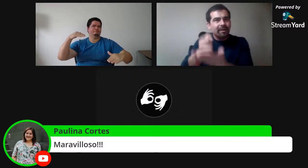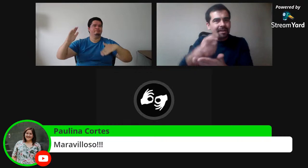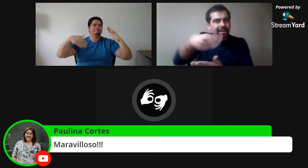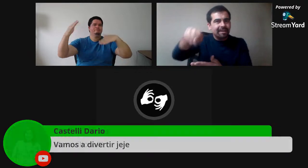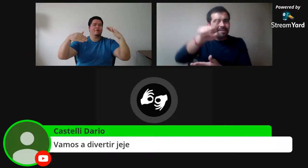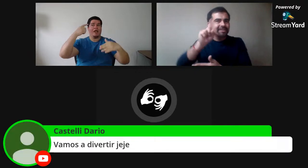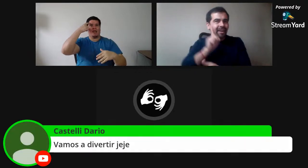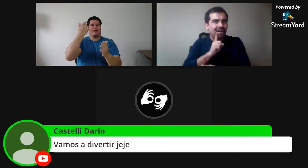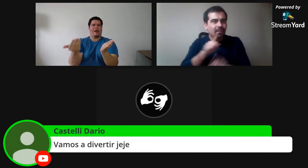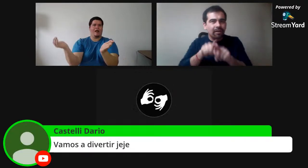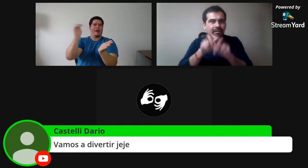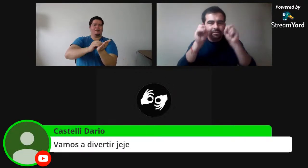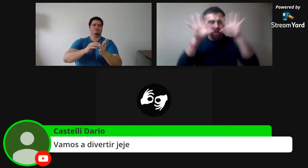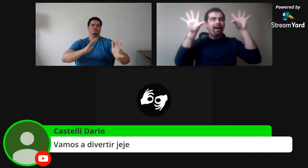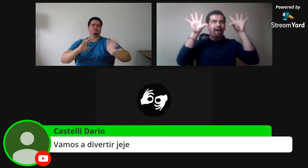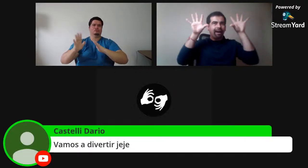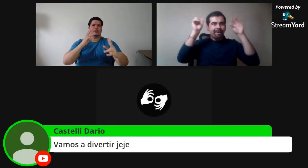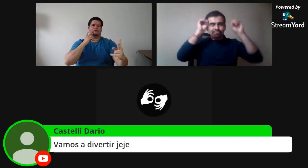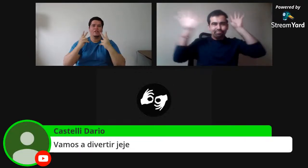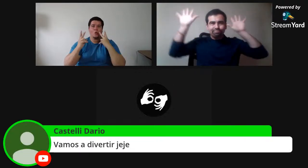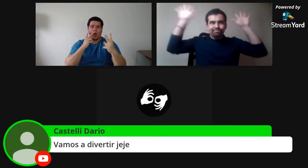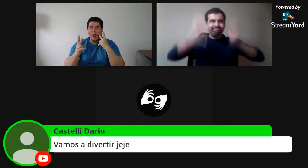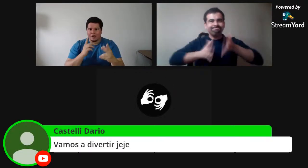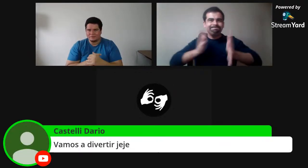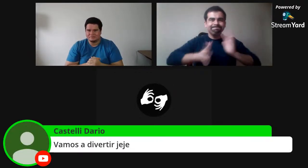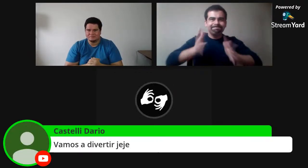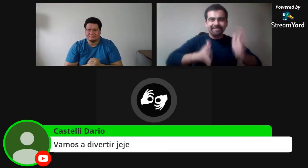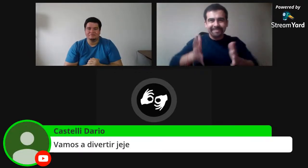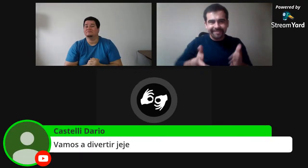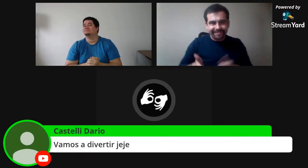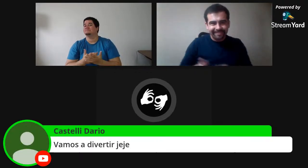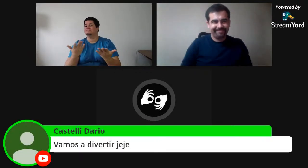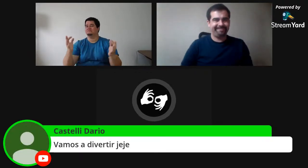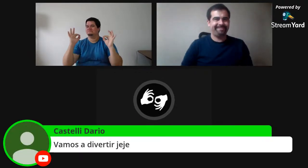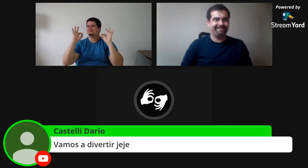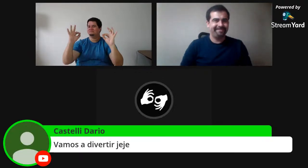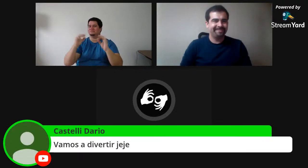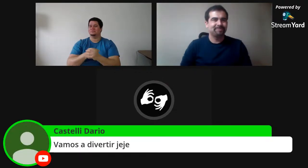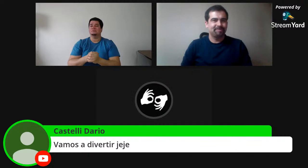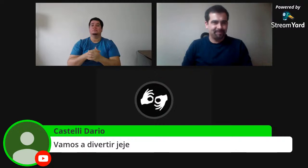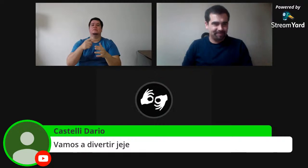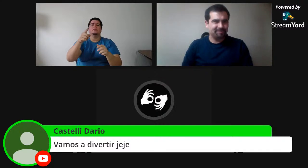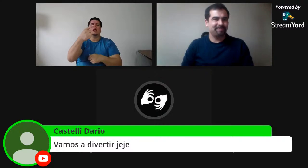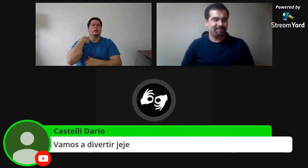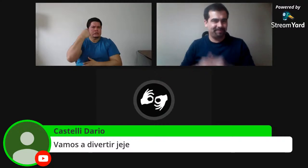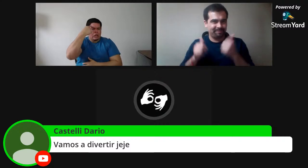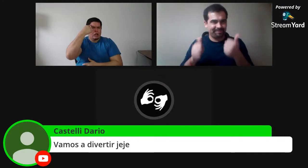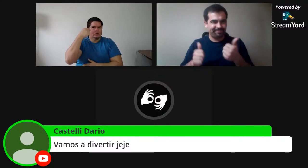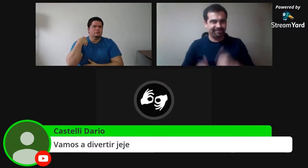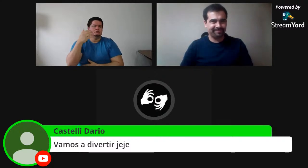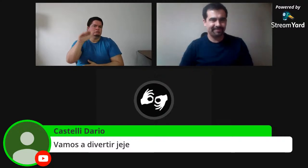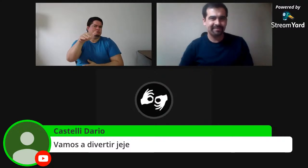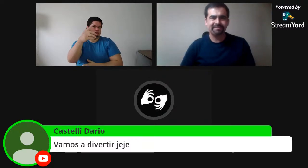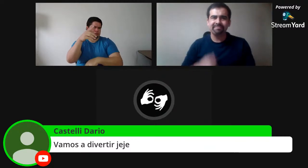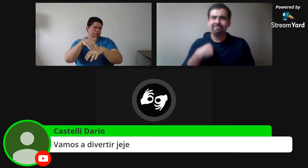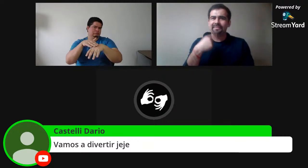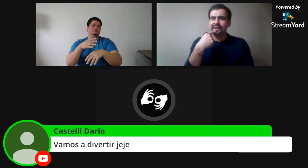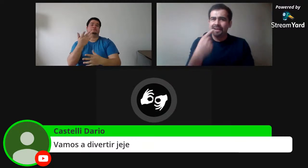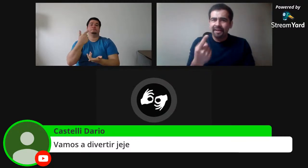Entonces ahora, que ya les presentamos el vernáculo visual, ustedes como personas sordas se dieron cuenta de que existía esto y